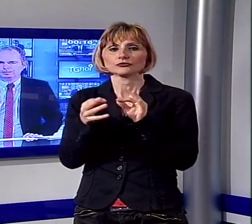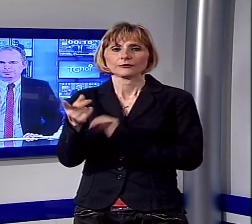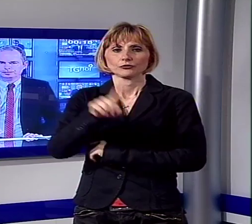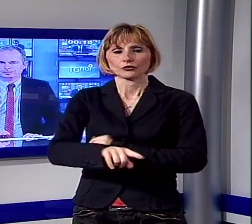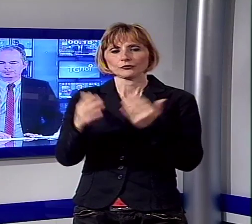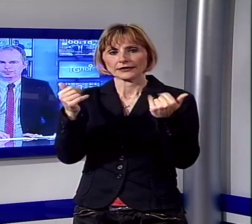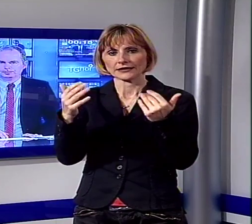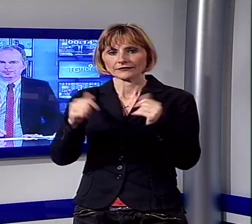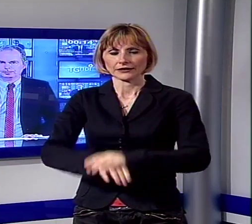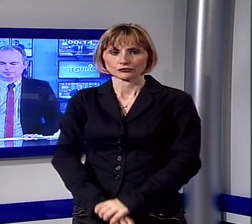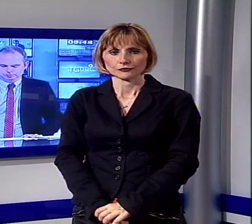sport.